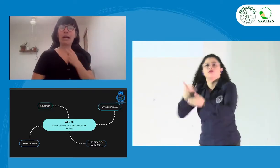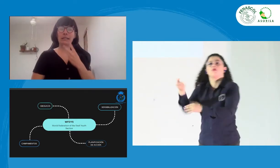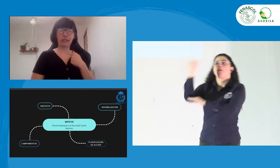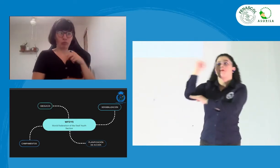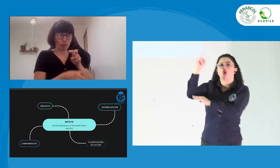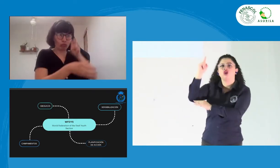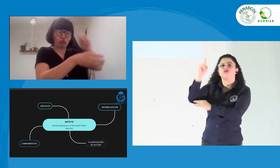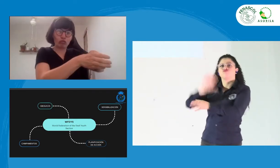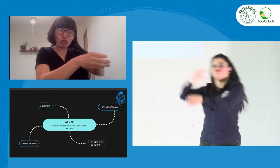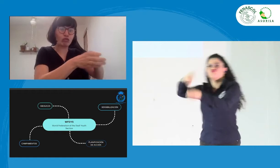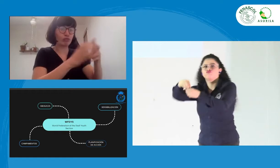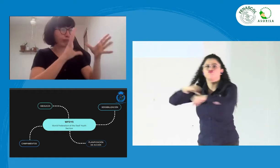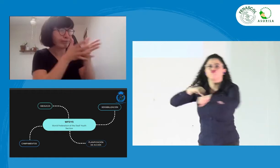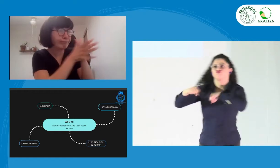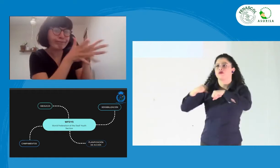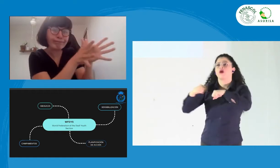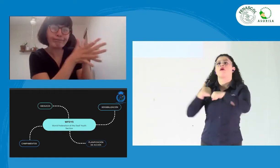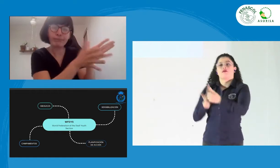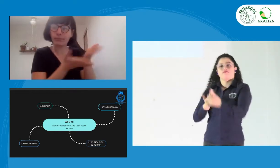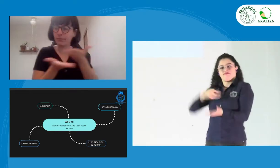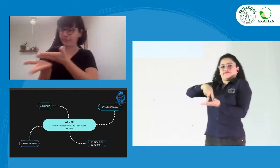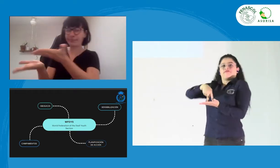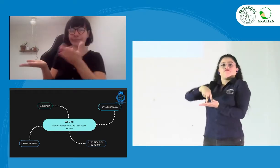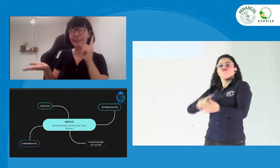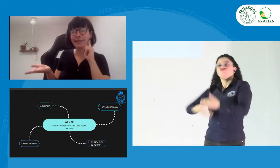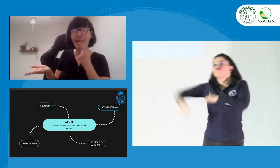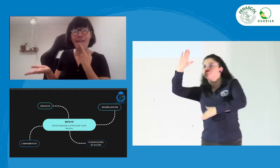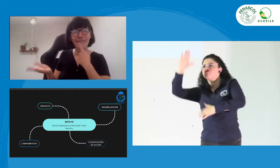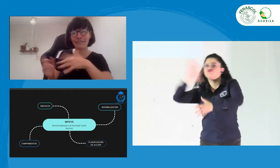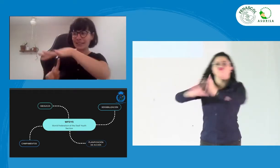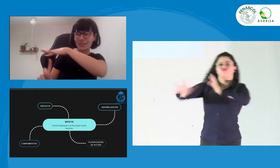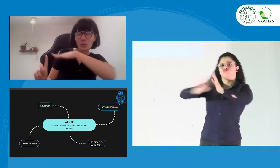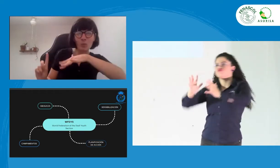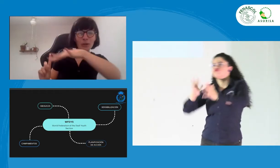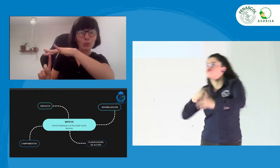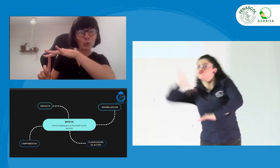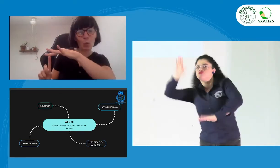hacer esa incidencia con la sección política de los gobiernos.